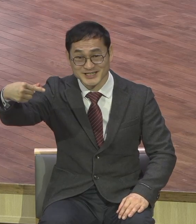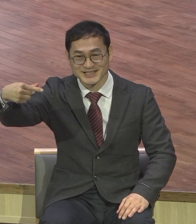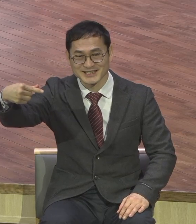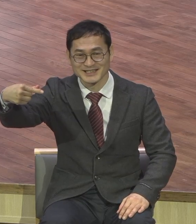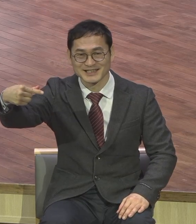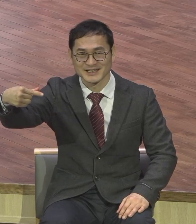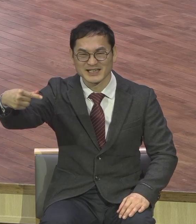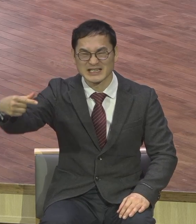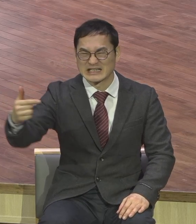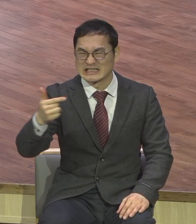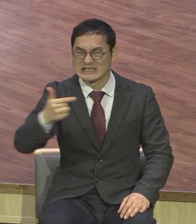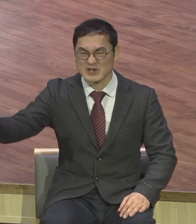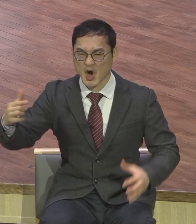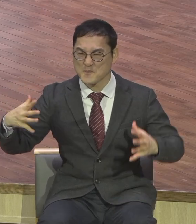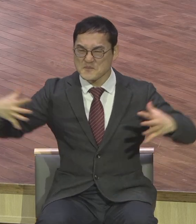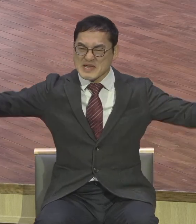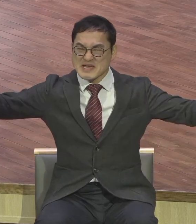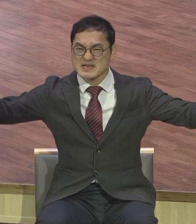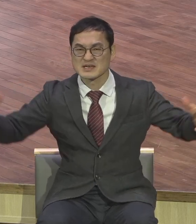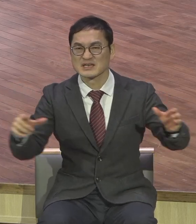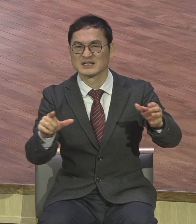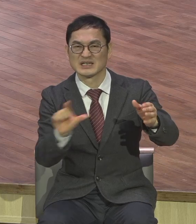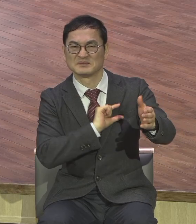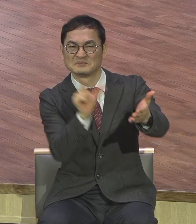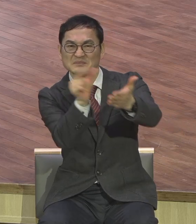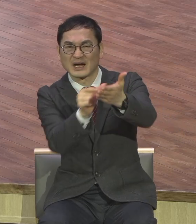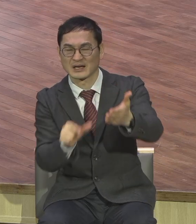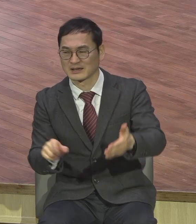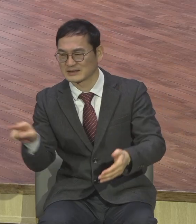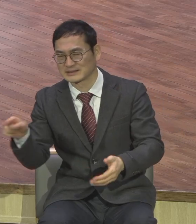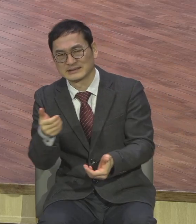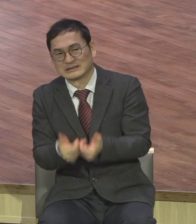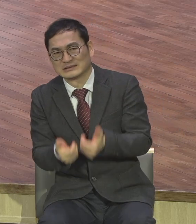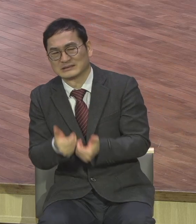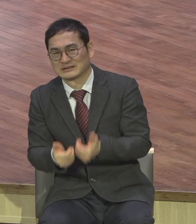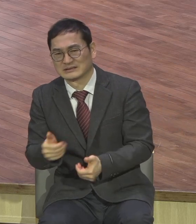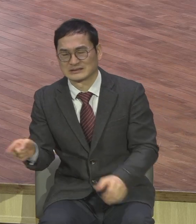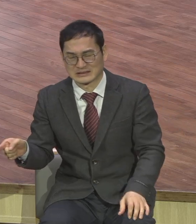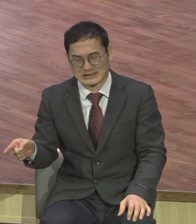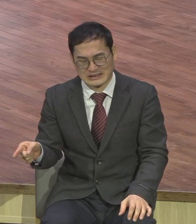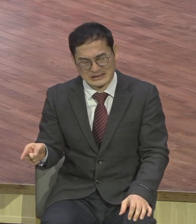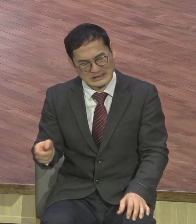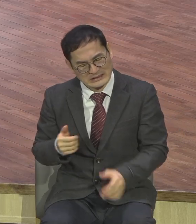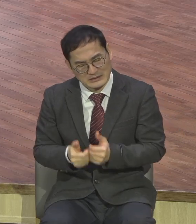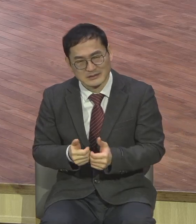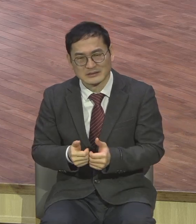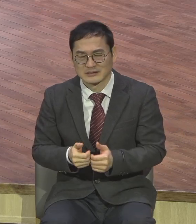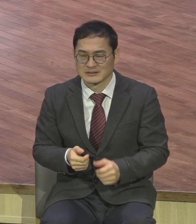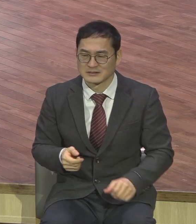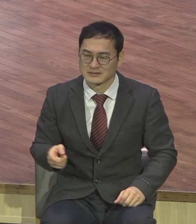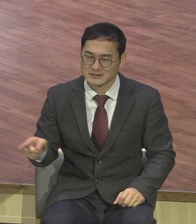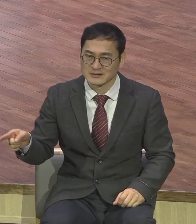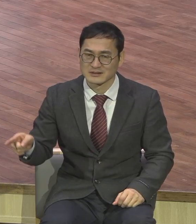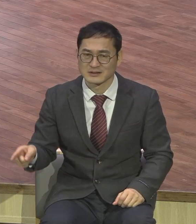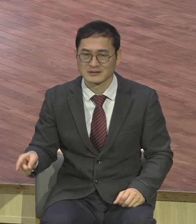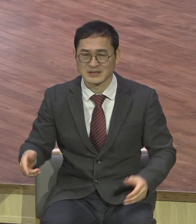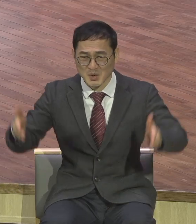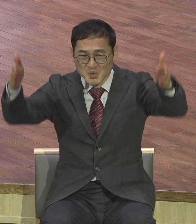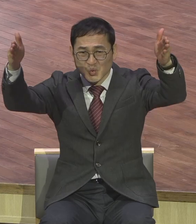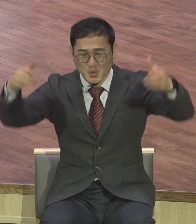부담스러워한다는 것을 알았어요 그래서 이 사람이 뚱녀들을 위해서 예쁘고 아름다운 이